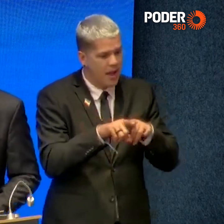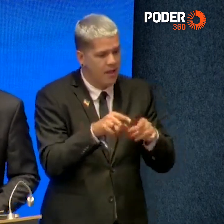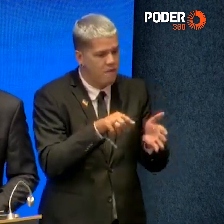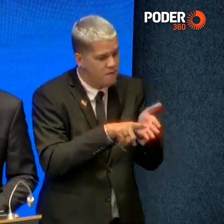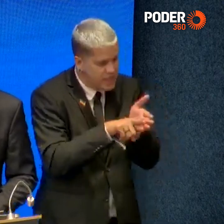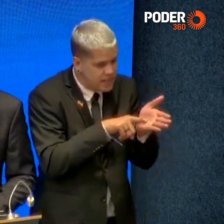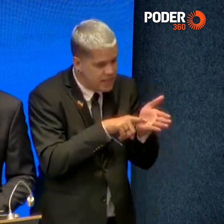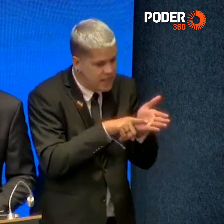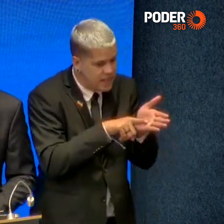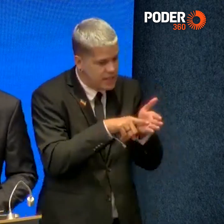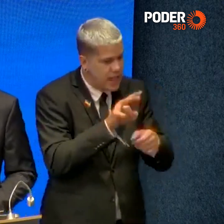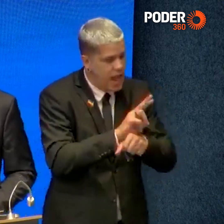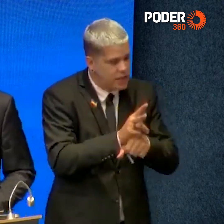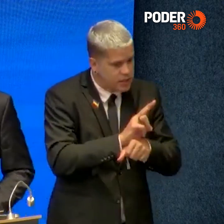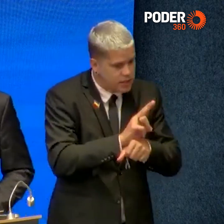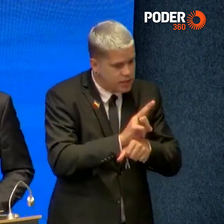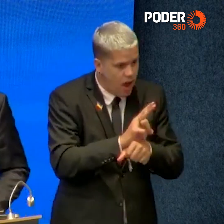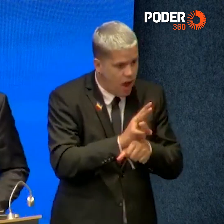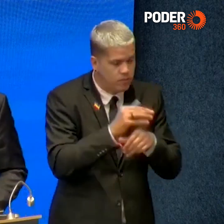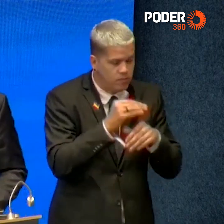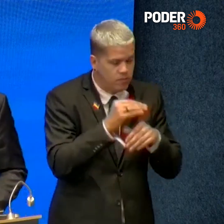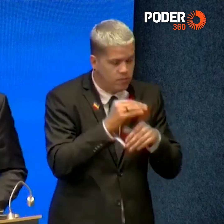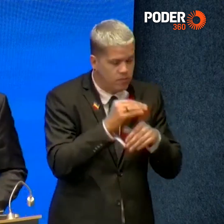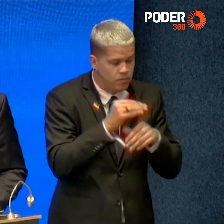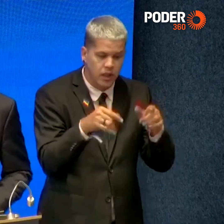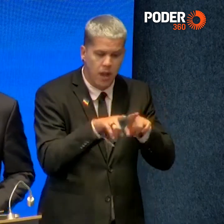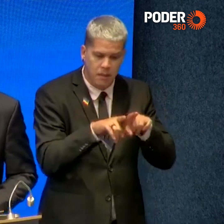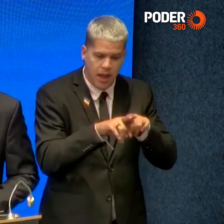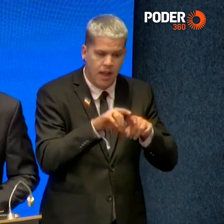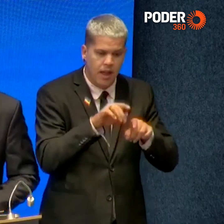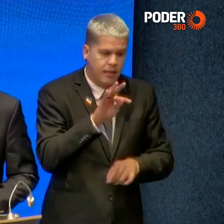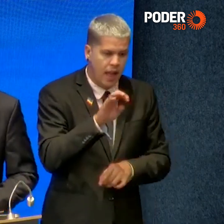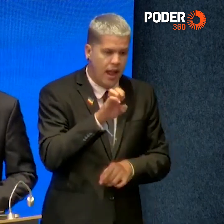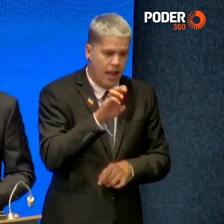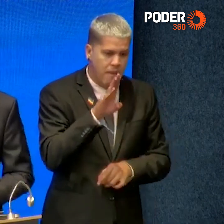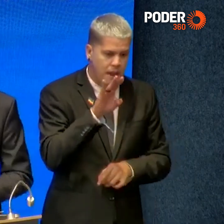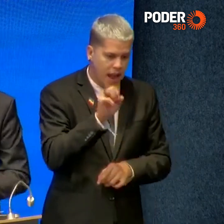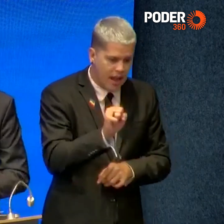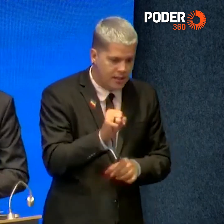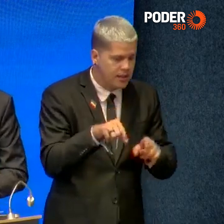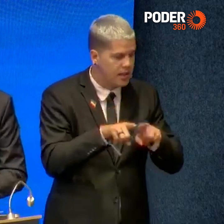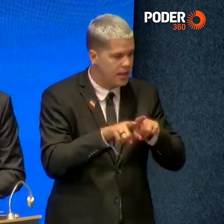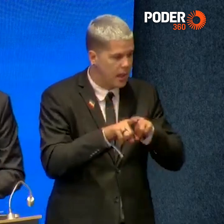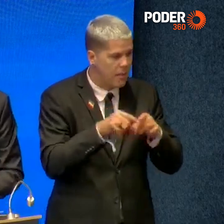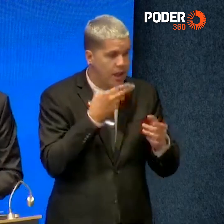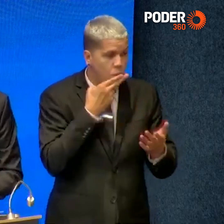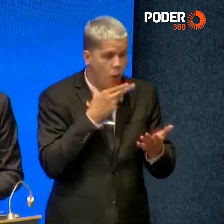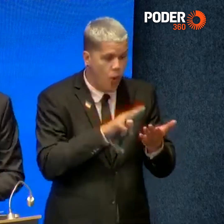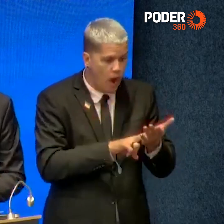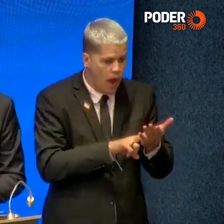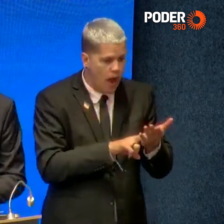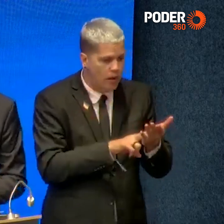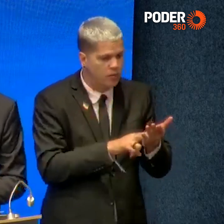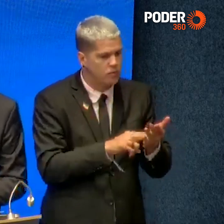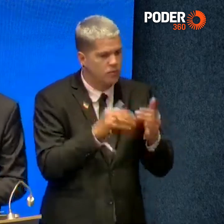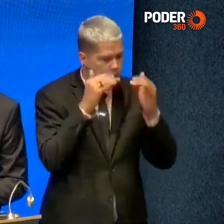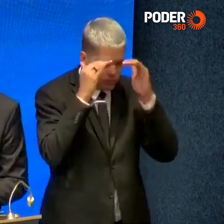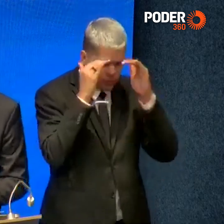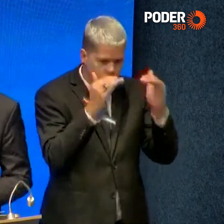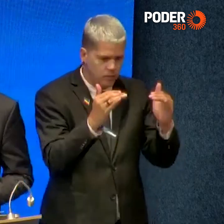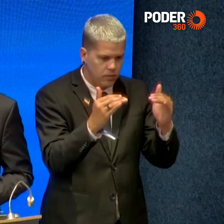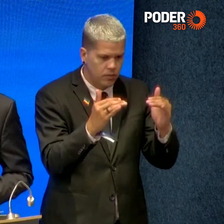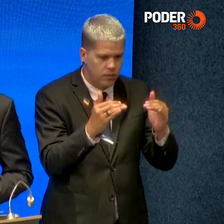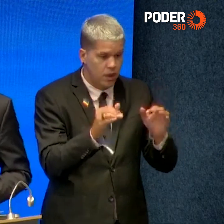fiscalização, também com a Telebrás e também com os Correios. As mudanças da estrutura